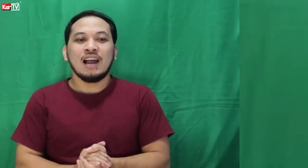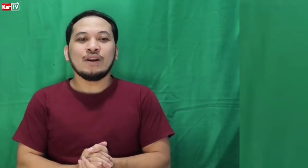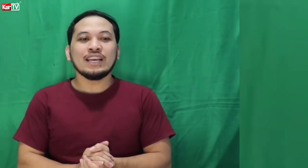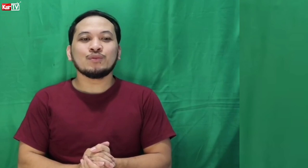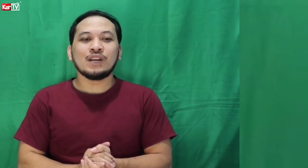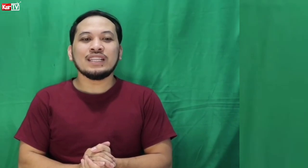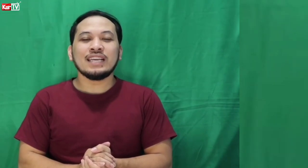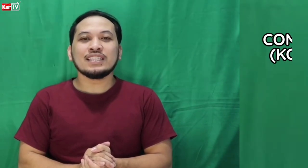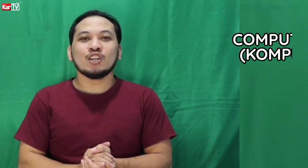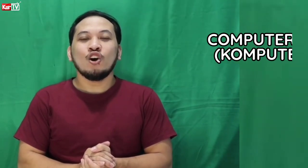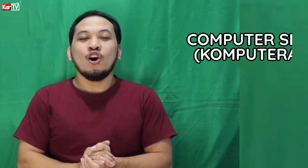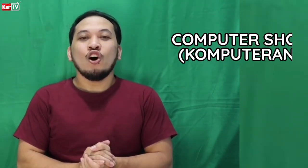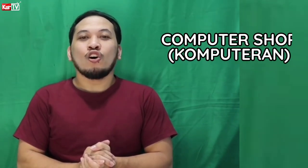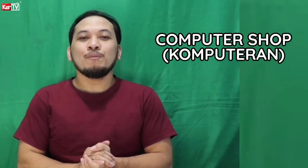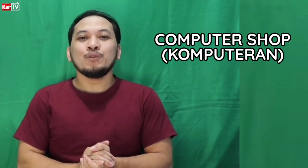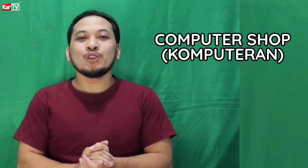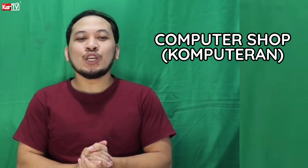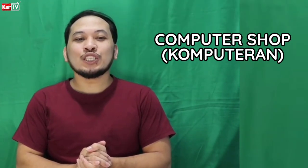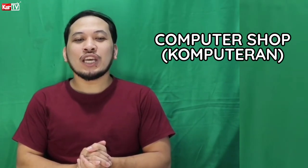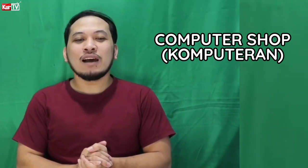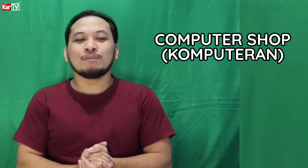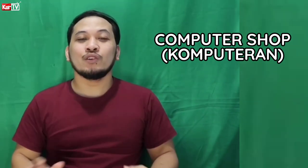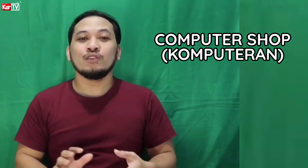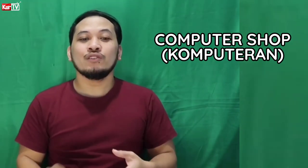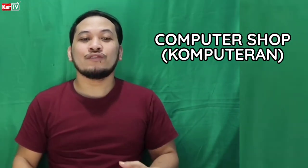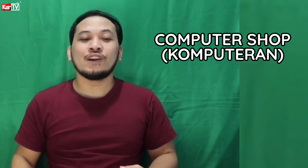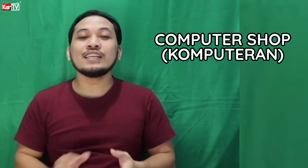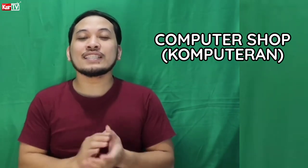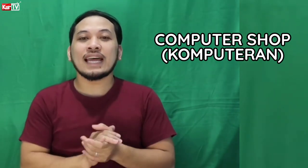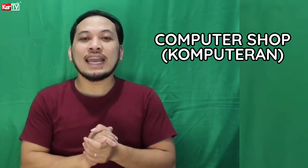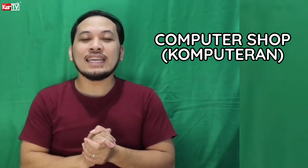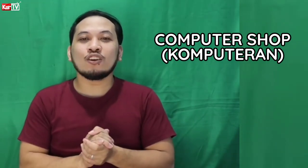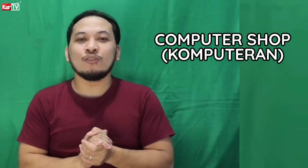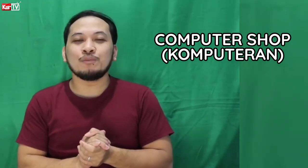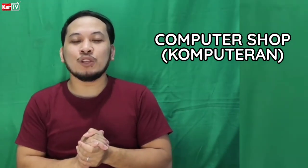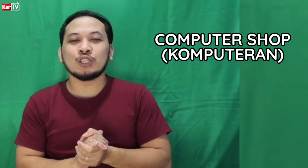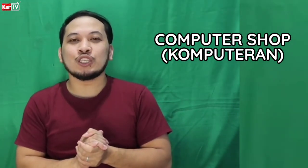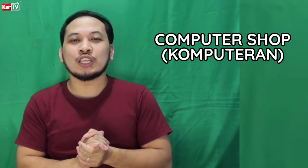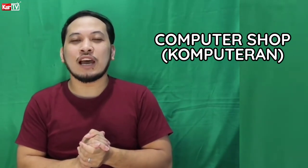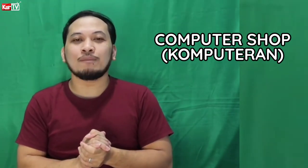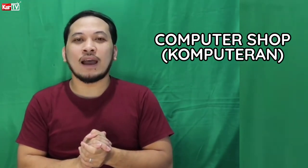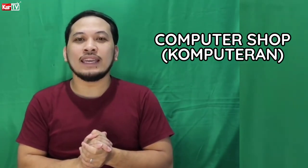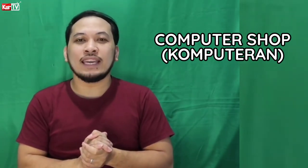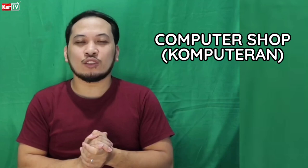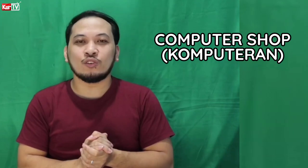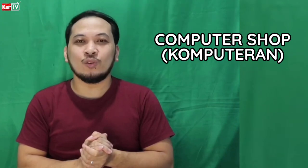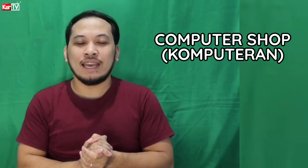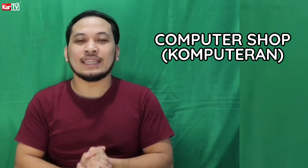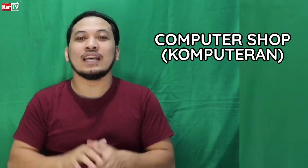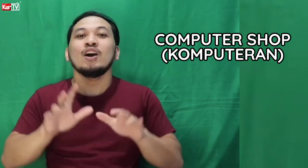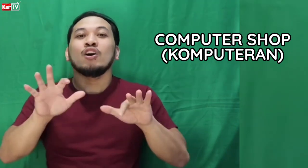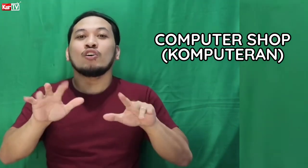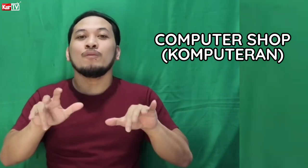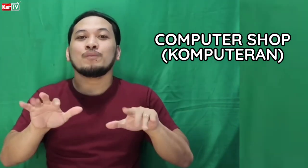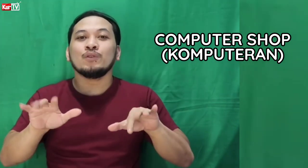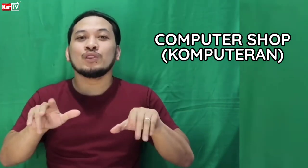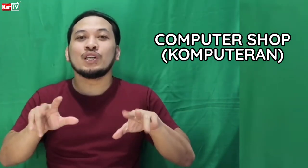Our next word is Computer Shop. O yung first sign ng Computer Shop ay ito ulit. Computer